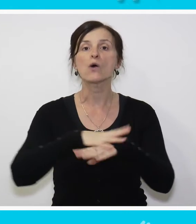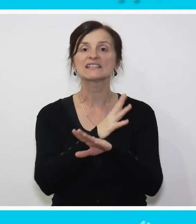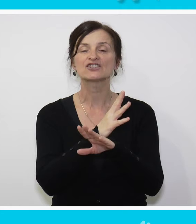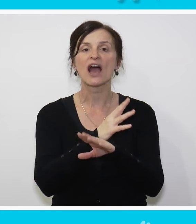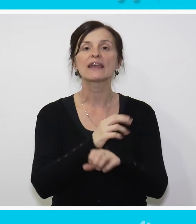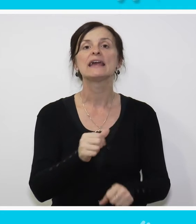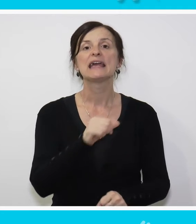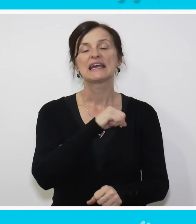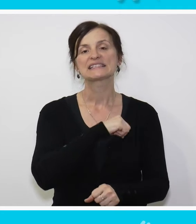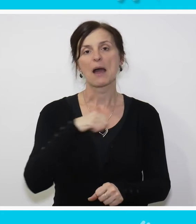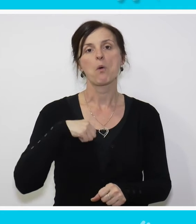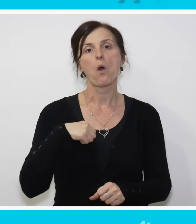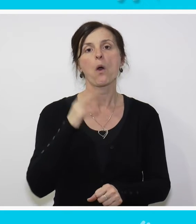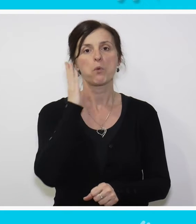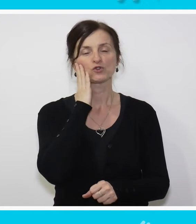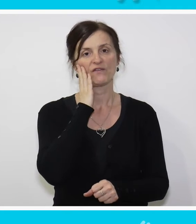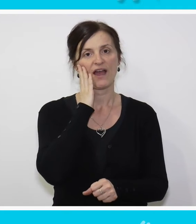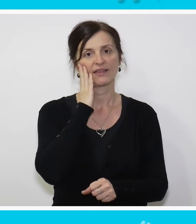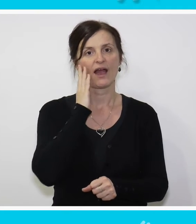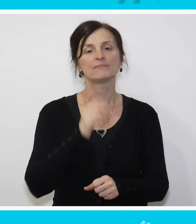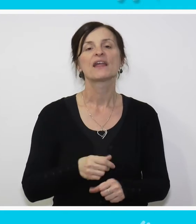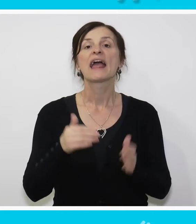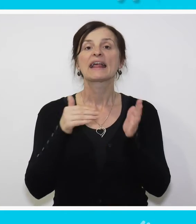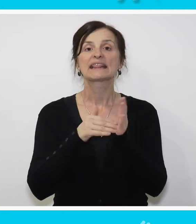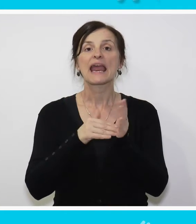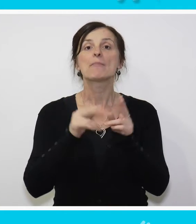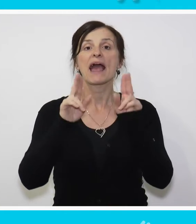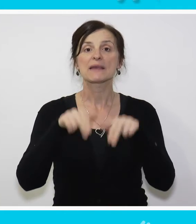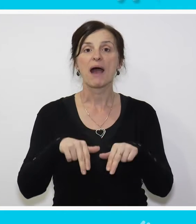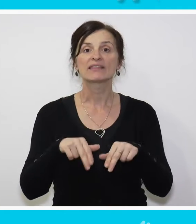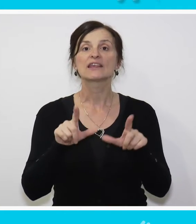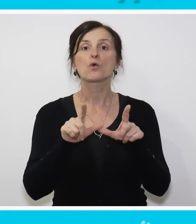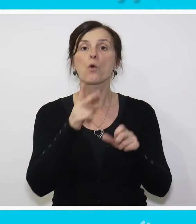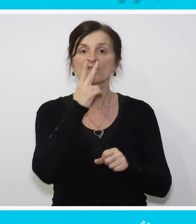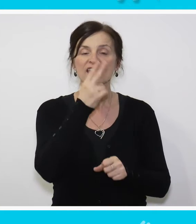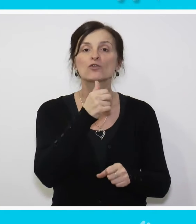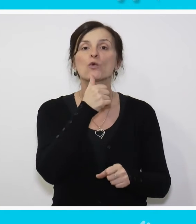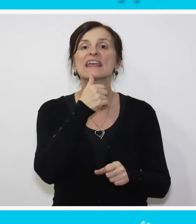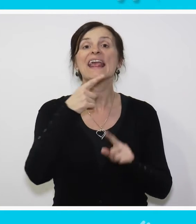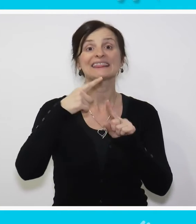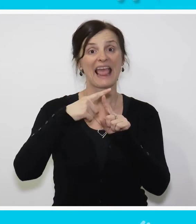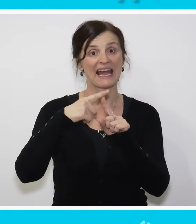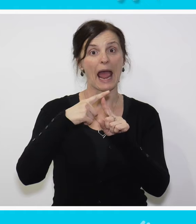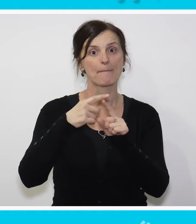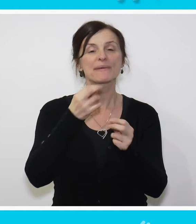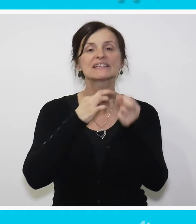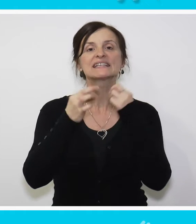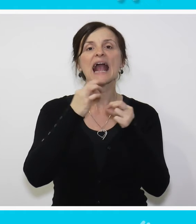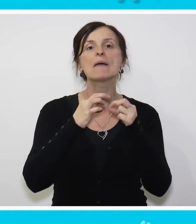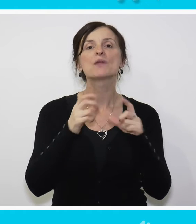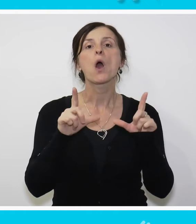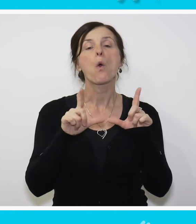samopoštovanja i samopouzdanja. Treba imati u vidu i terapijsku ulogu